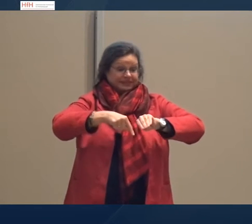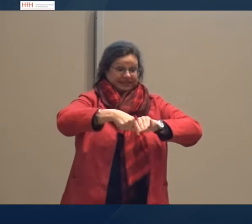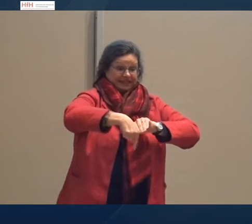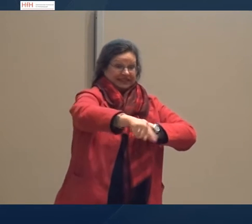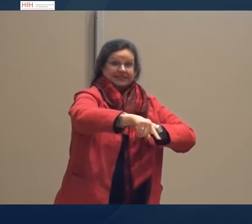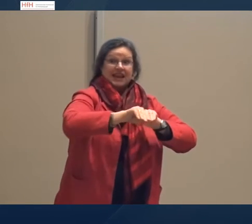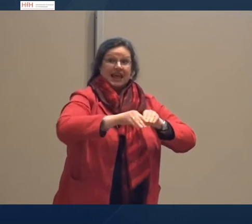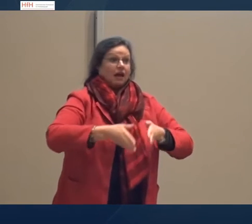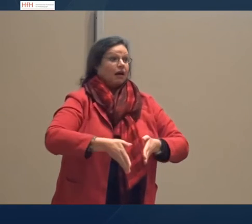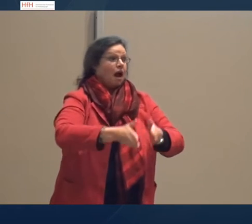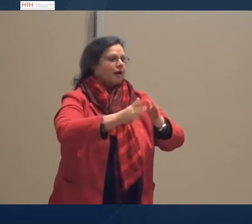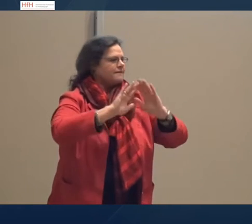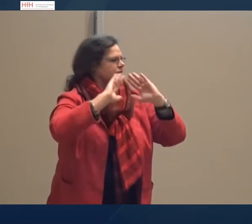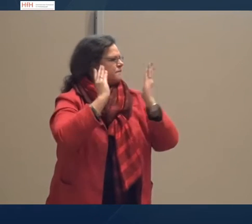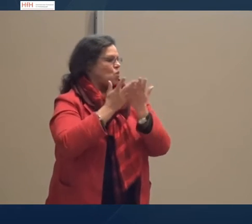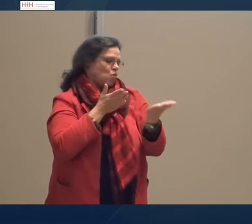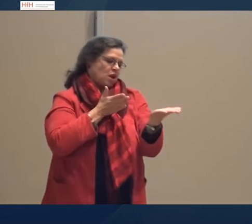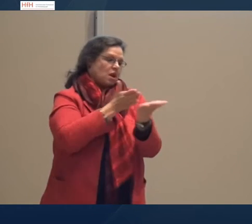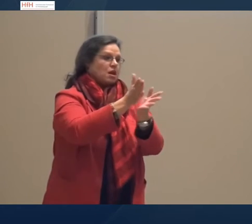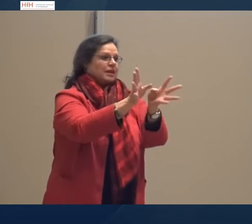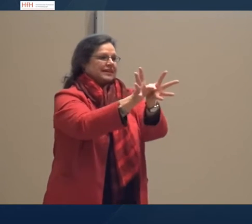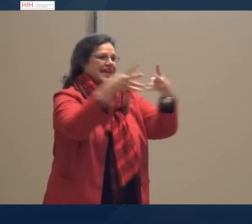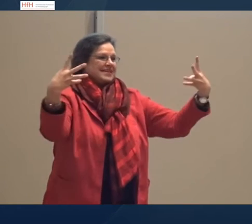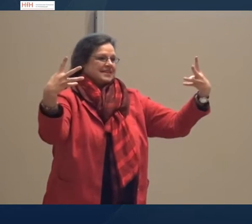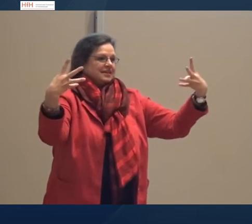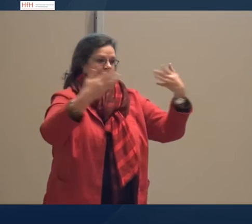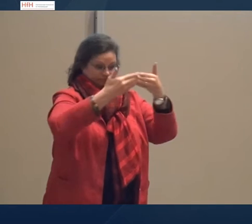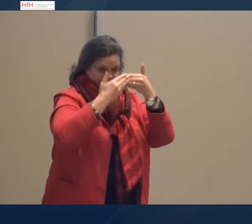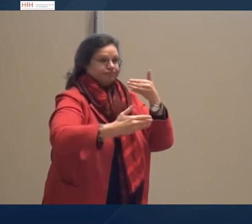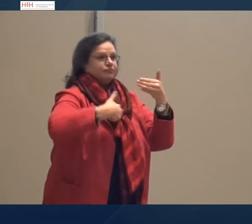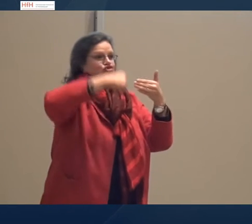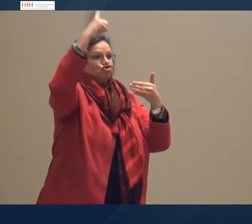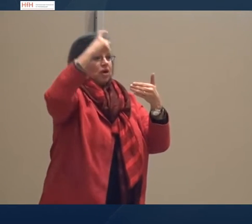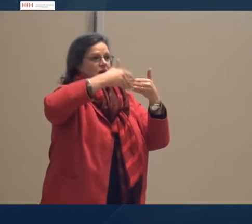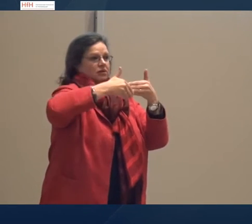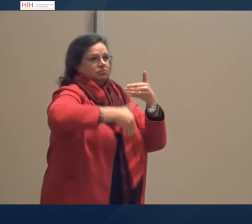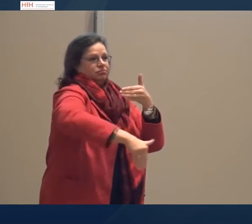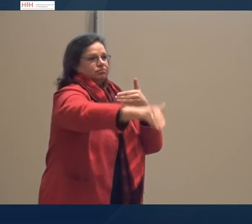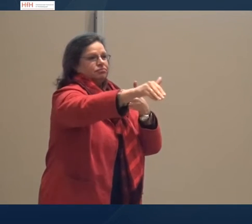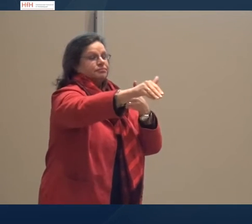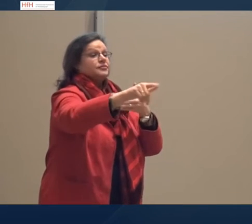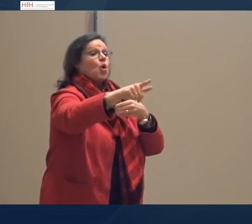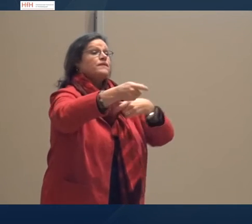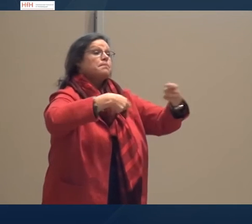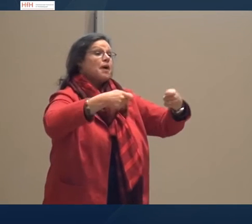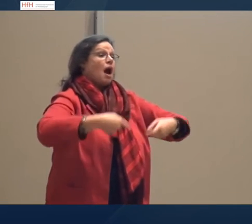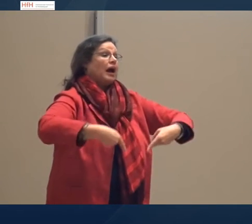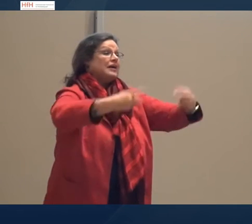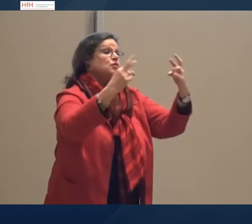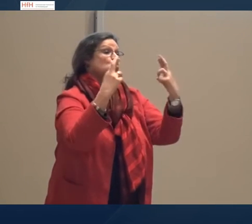Dieser Studiengang soll dann voll GER orientiert laufen, vor dem Hintergrund und mit der Nutzung des GER. Ich hoffe dann im